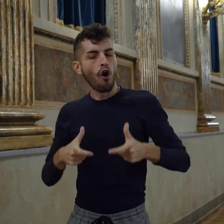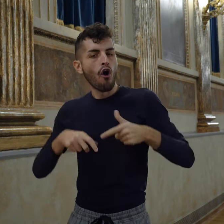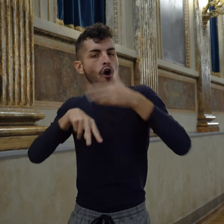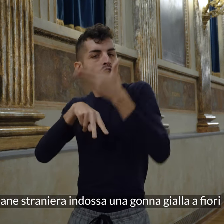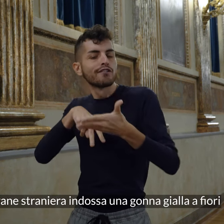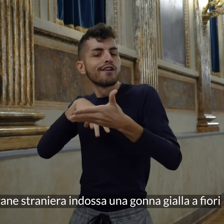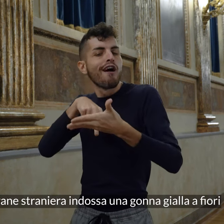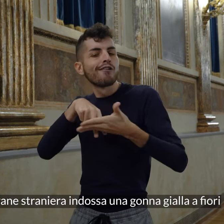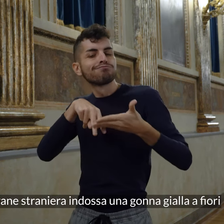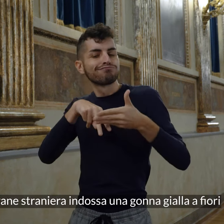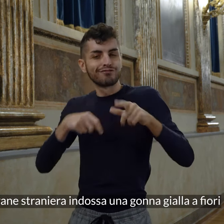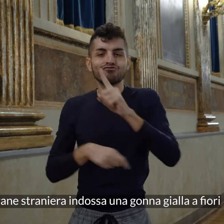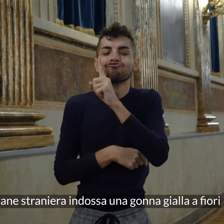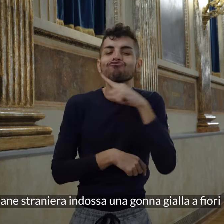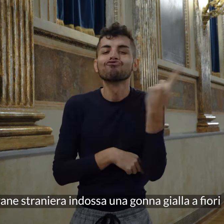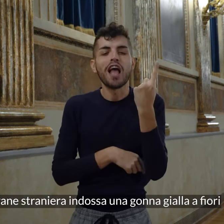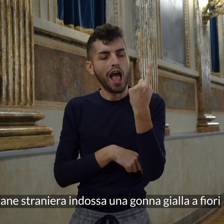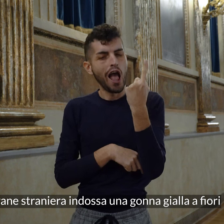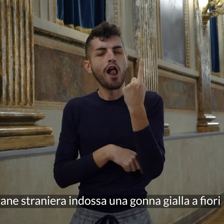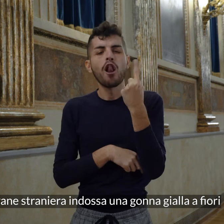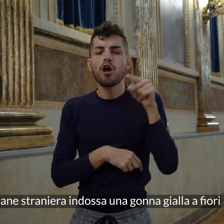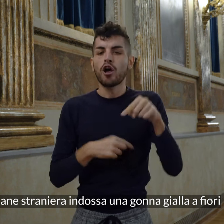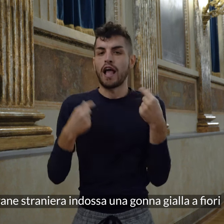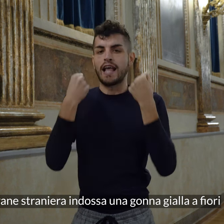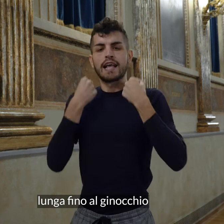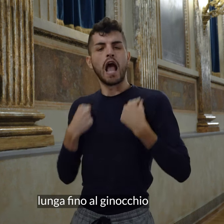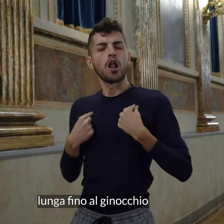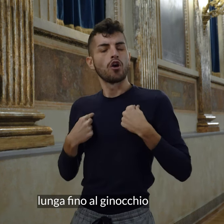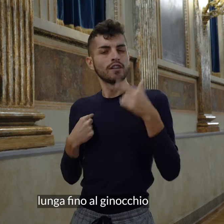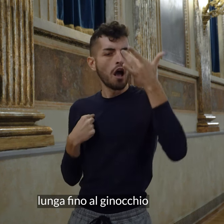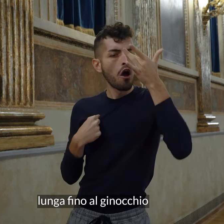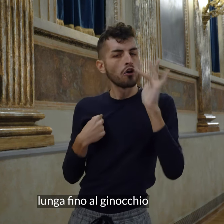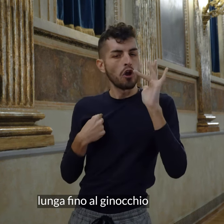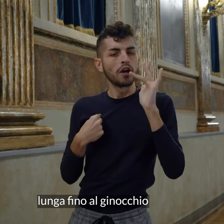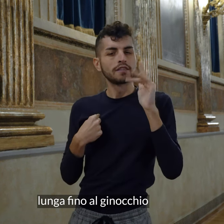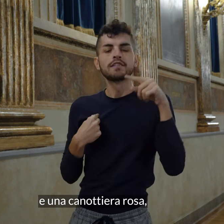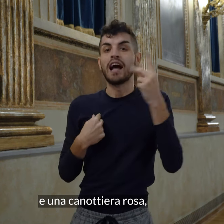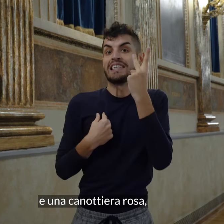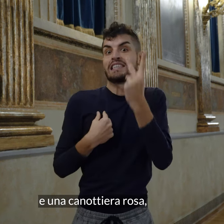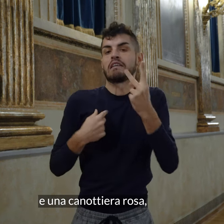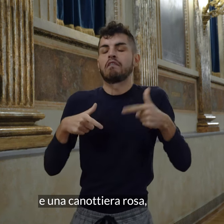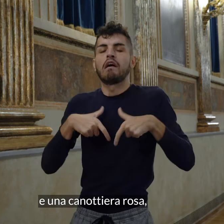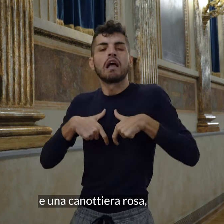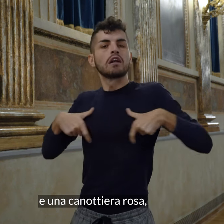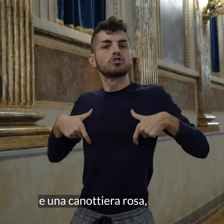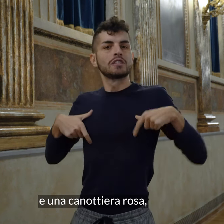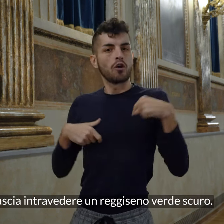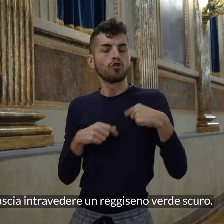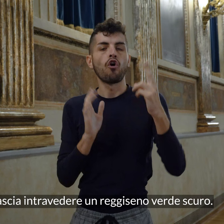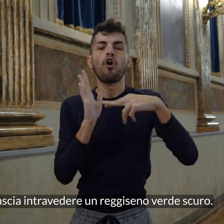La giovane straniera indossa una gonna gialla a fiori lunga fino al ginocchio e una canottiera rosa che lascia